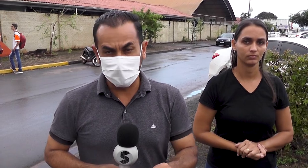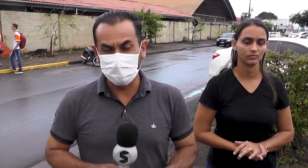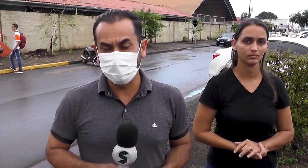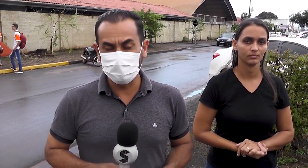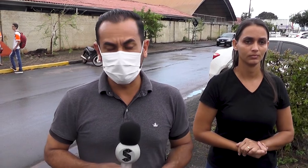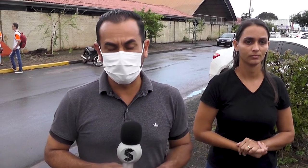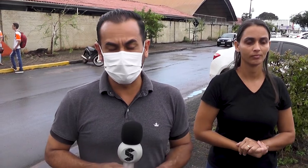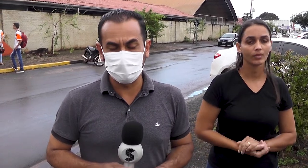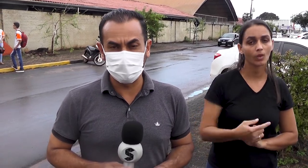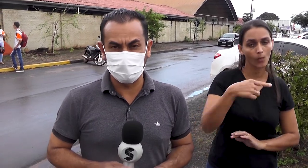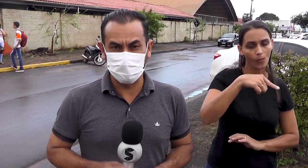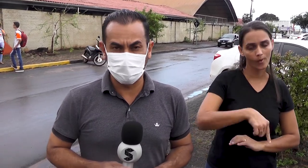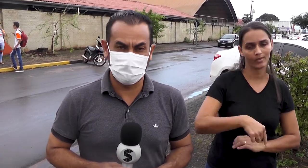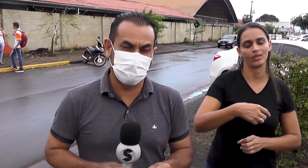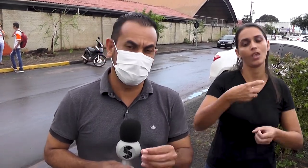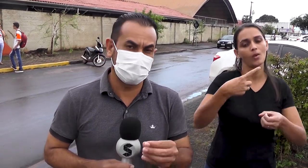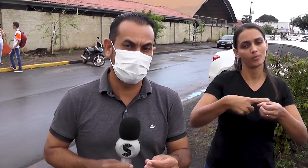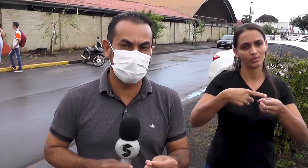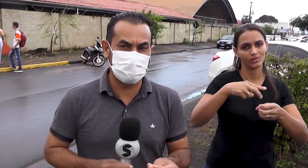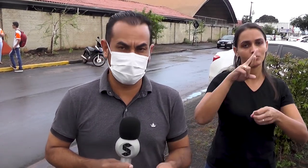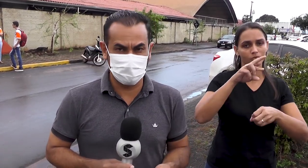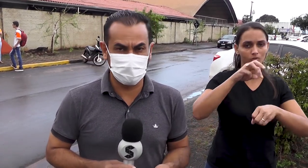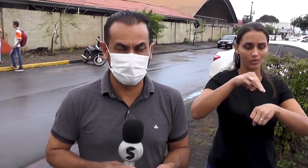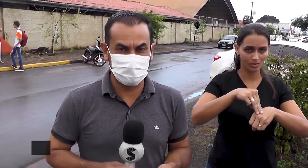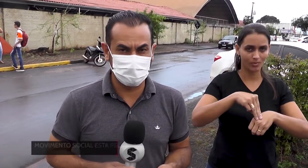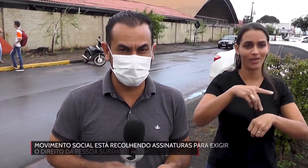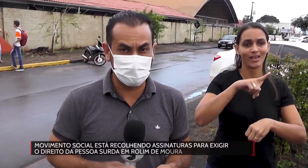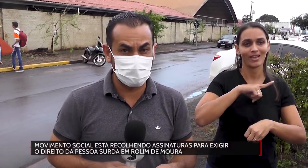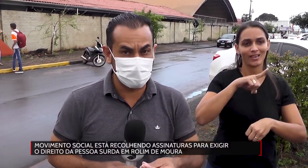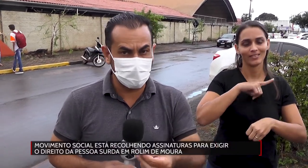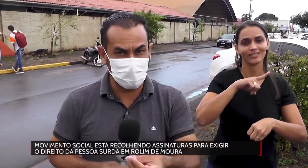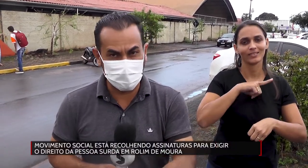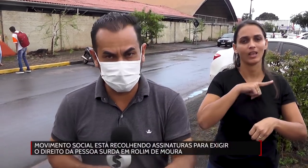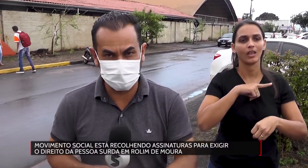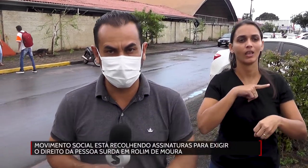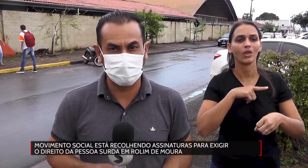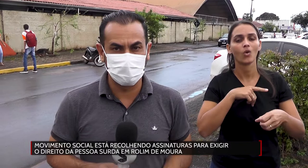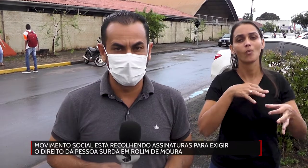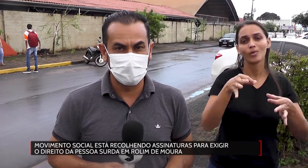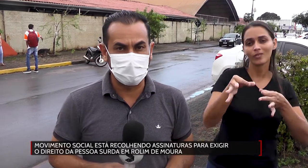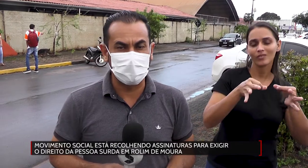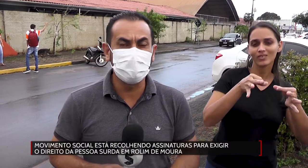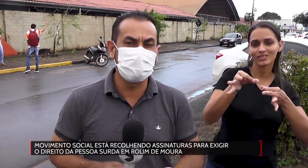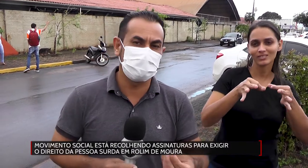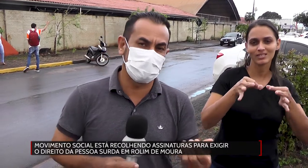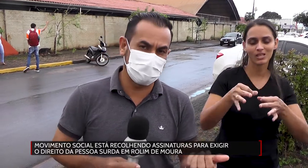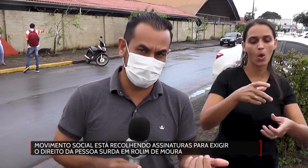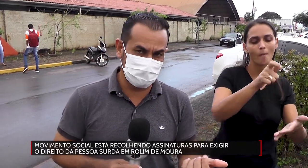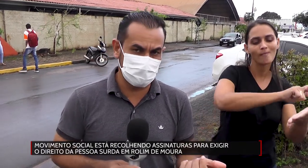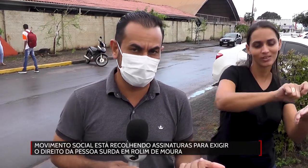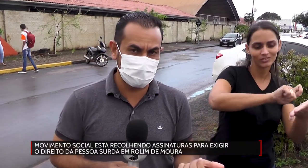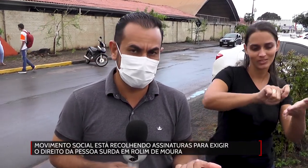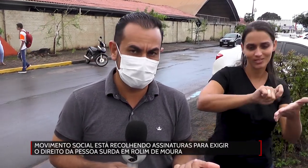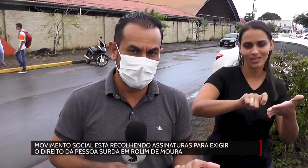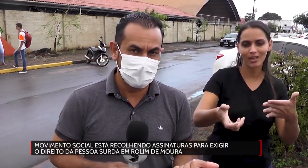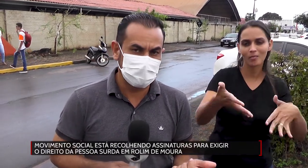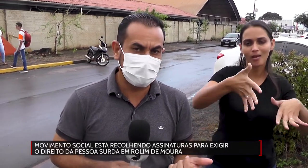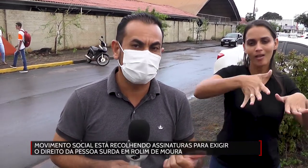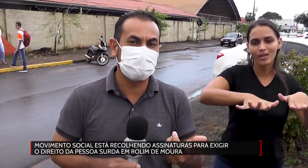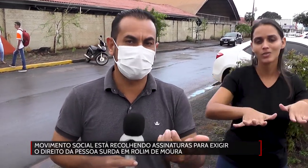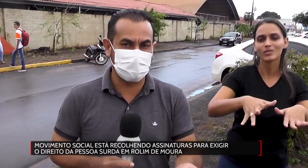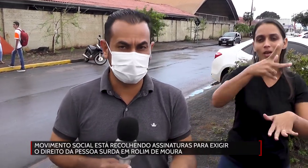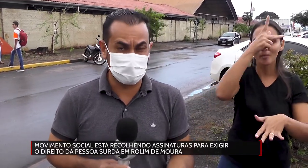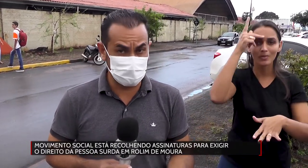Bom, aqui no município de Rolim de Moura está sendo realizada uma ação, na verdade um abaixo-assinado para a inclusão de pessoas surdas